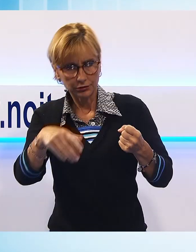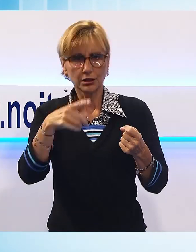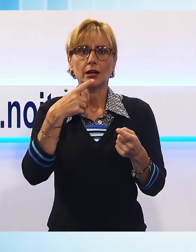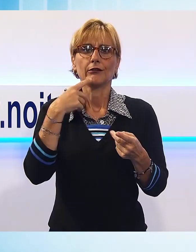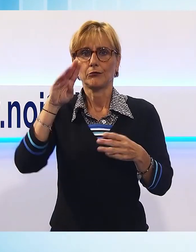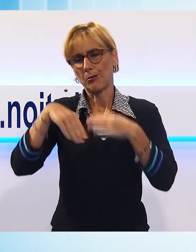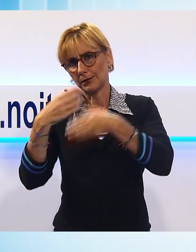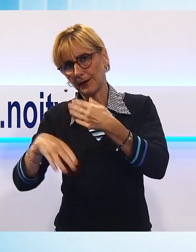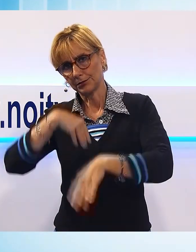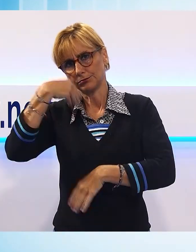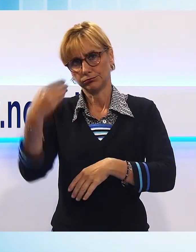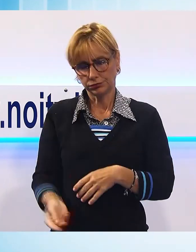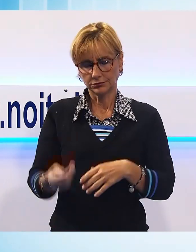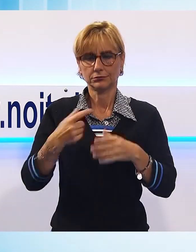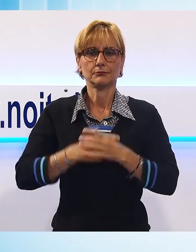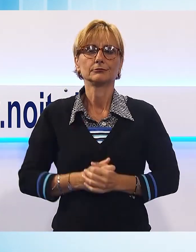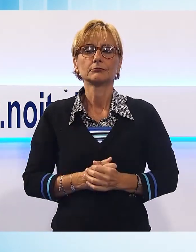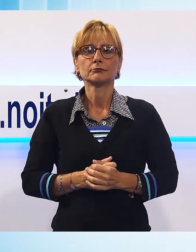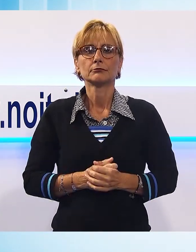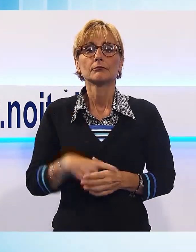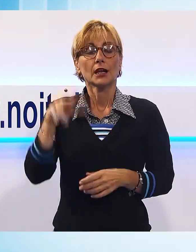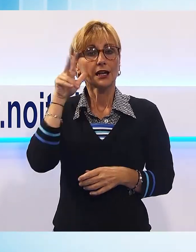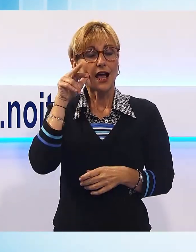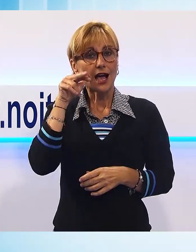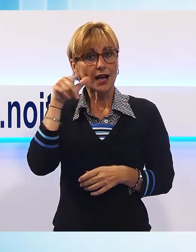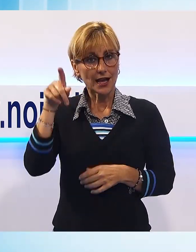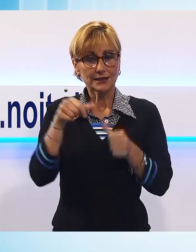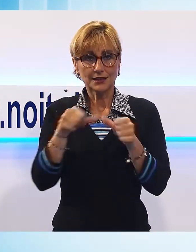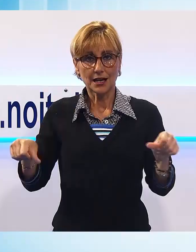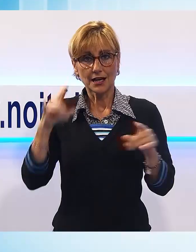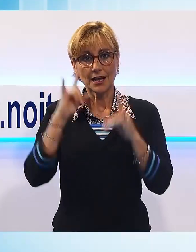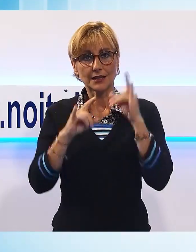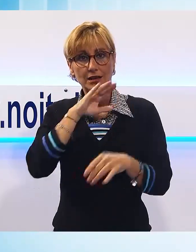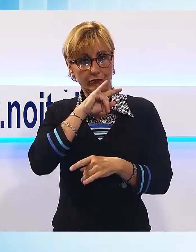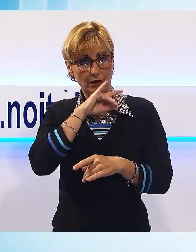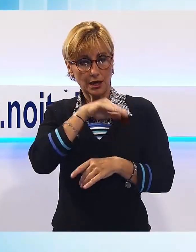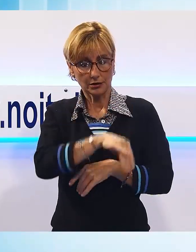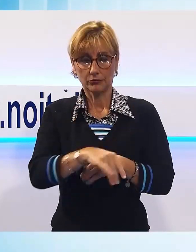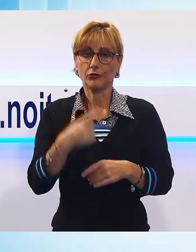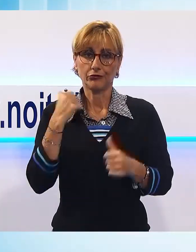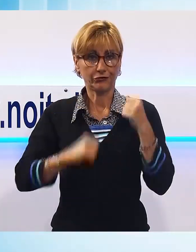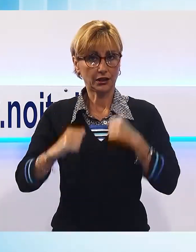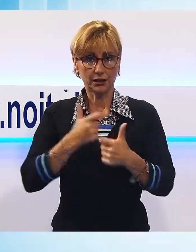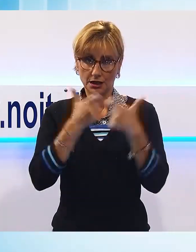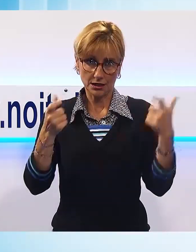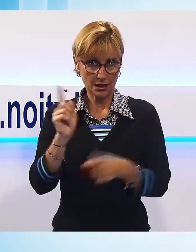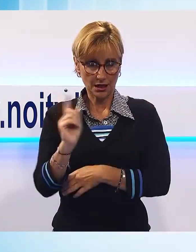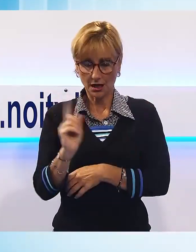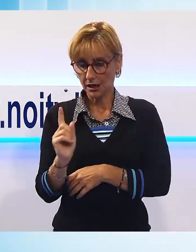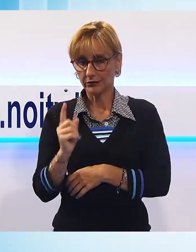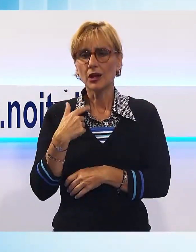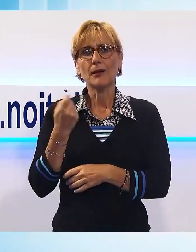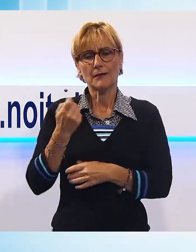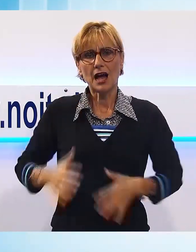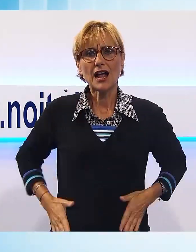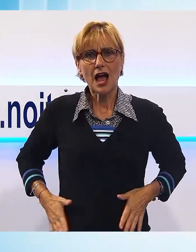concluso la corsa nella fitta vegetazione. La ragazza che risiede a Castelvecchio non ha riportato per fortuna ferite gravi, anche se lamentava